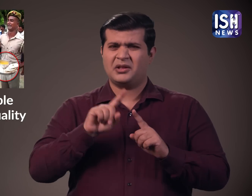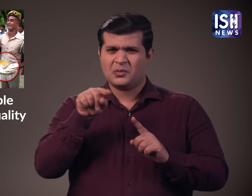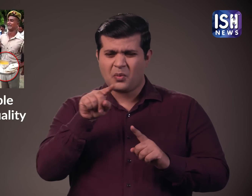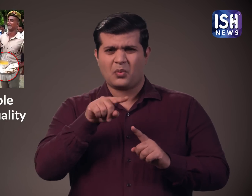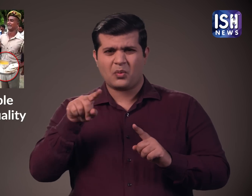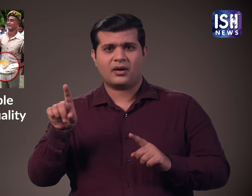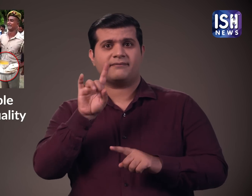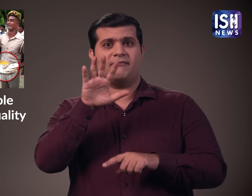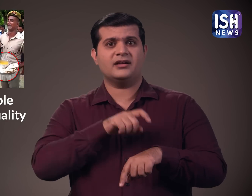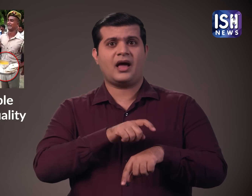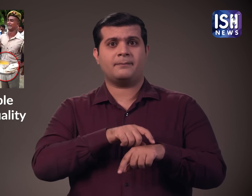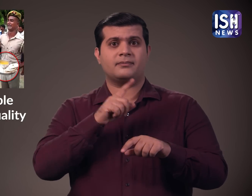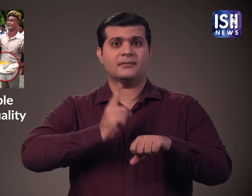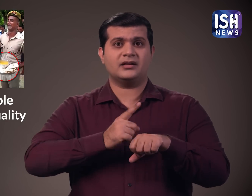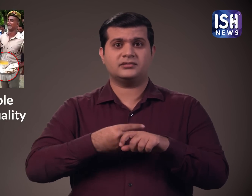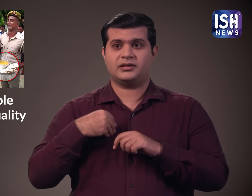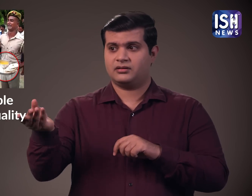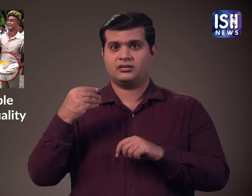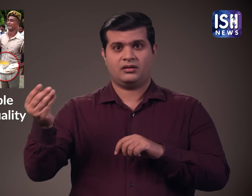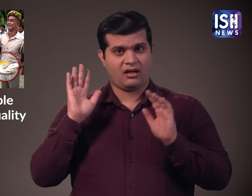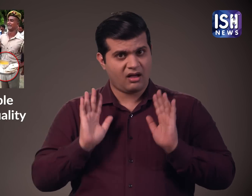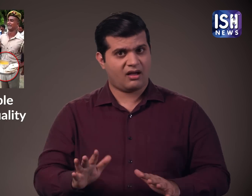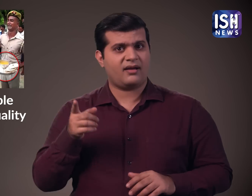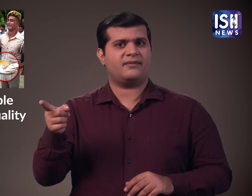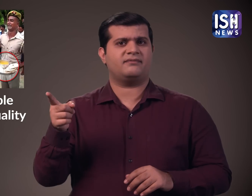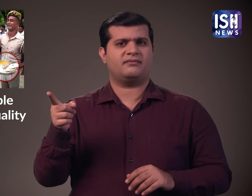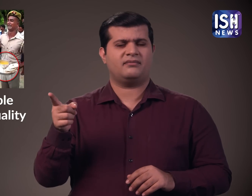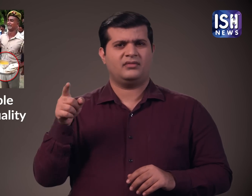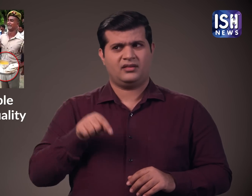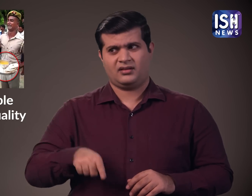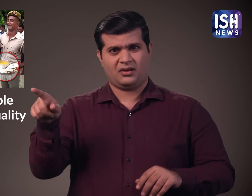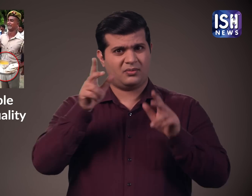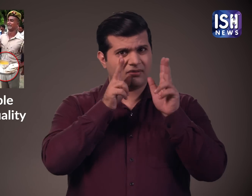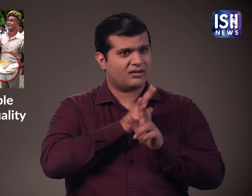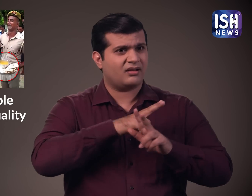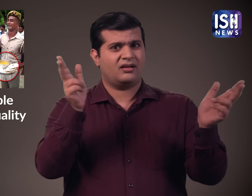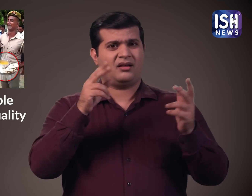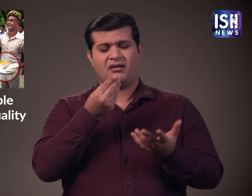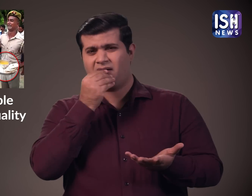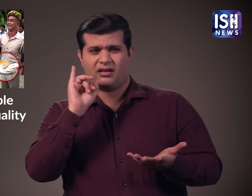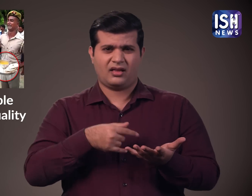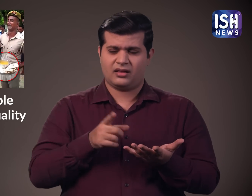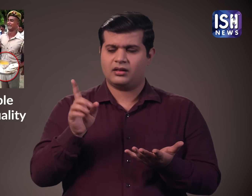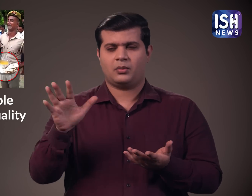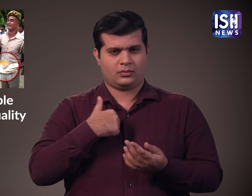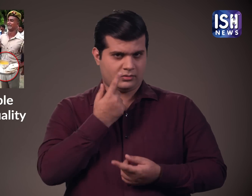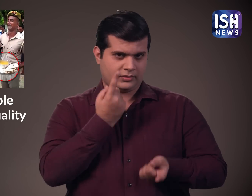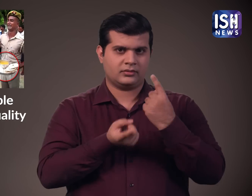और उन्हें अतित में पंद्रा बार डंदित किया जा चुका है हाला कि आरोप सही है